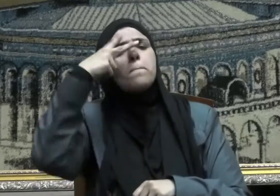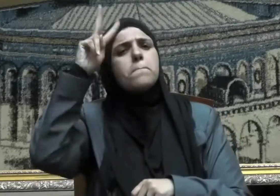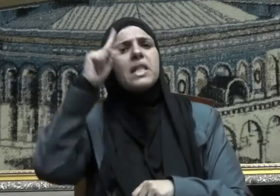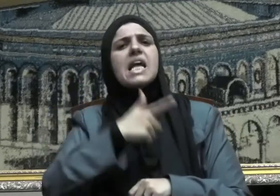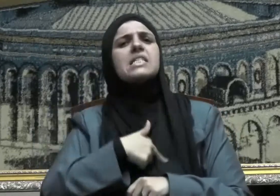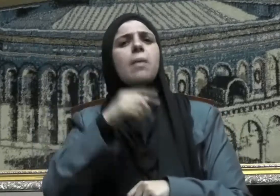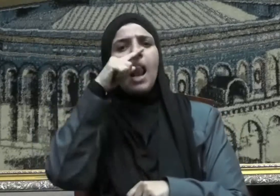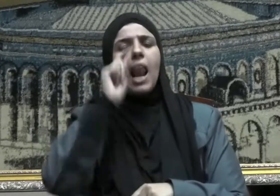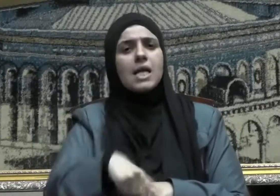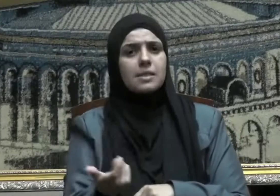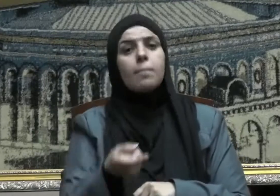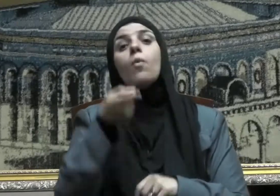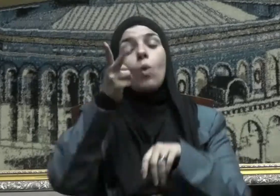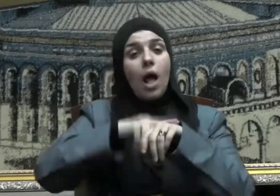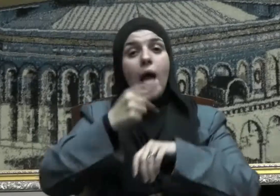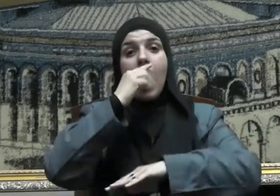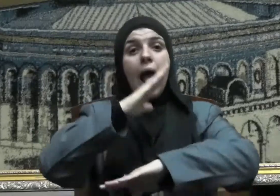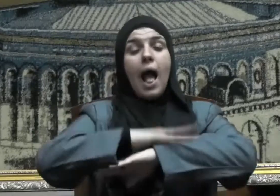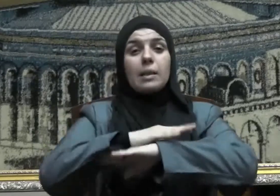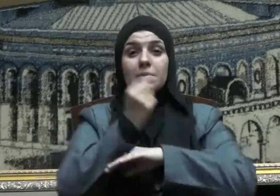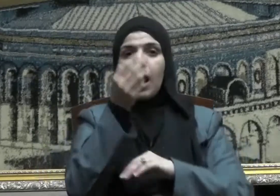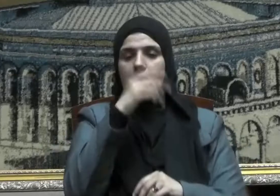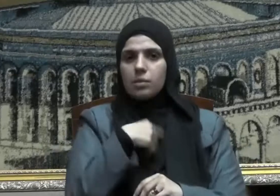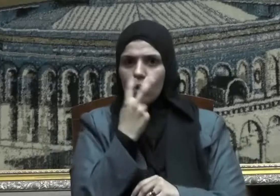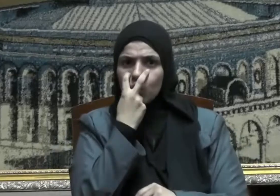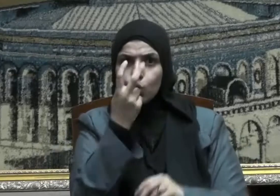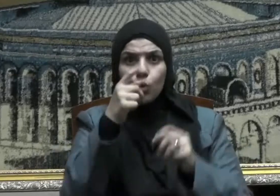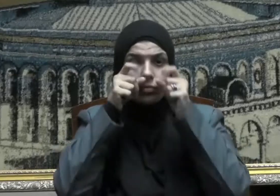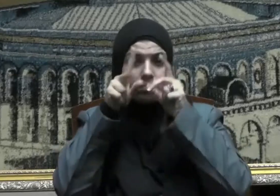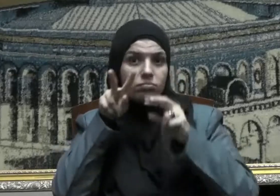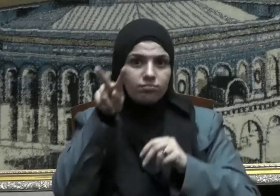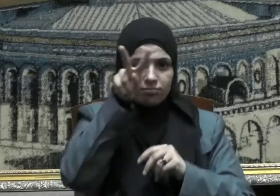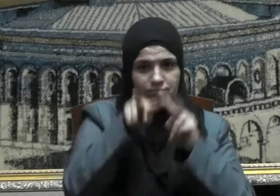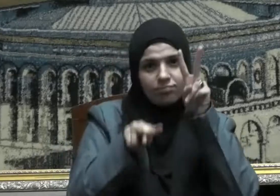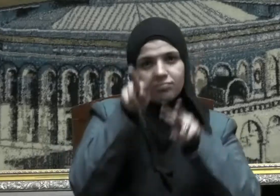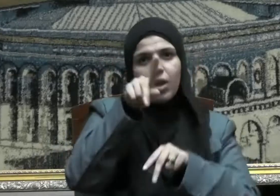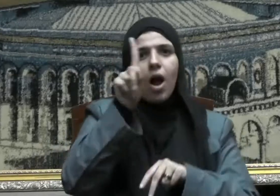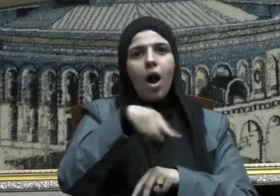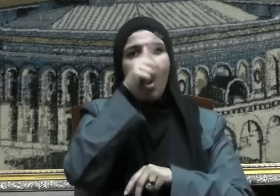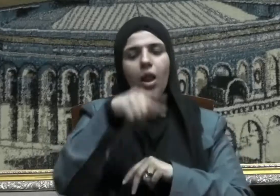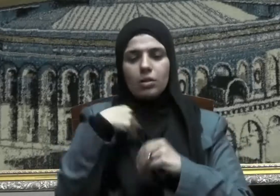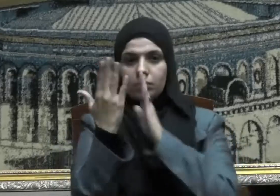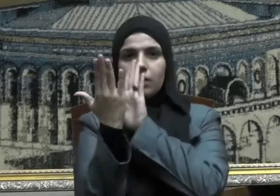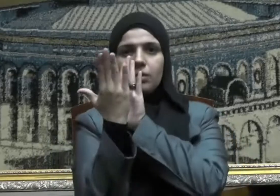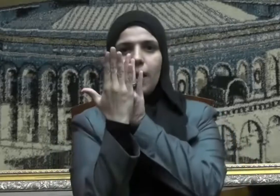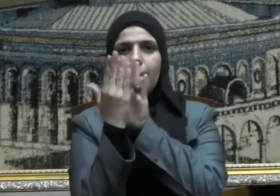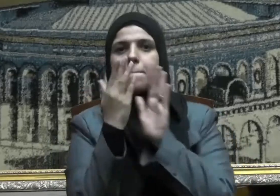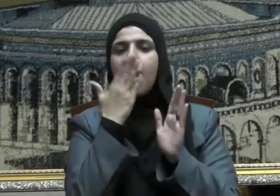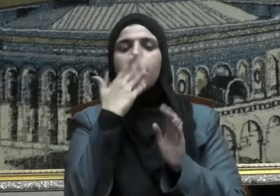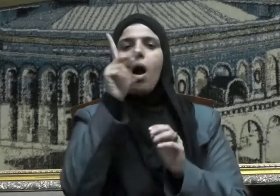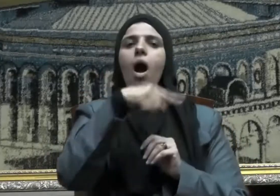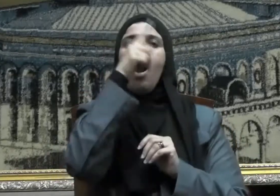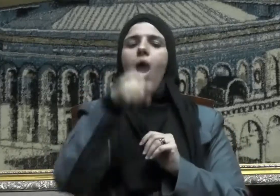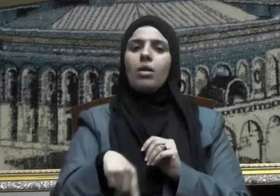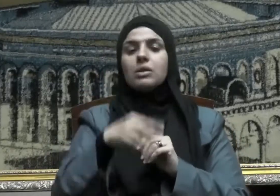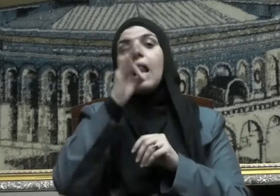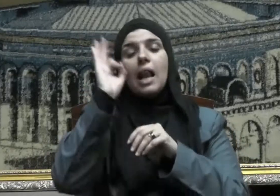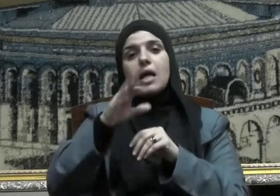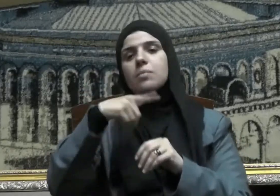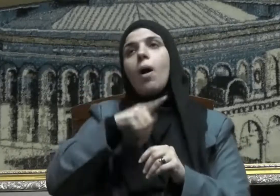كرهها ومن آداب الاستئذان غض البصر وعدم استقبال الباب قال صلى